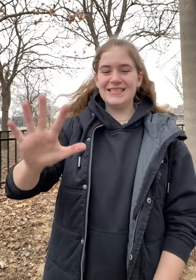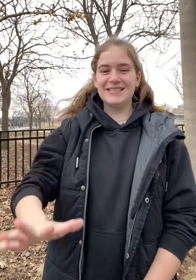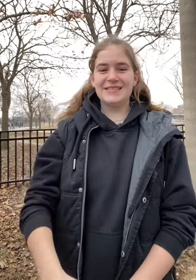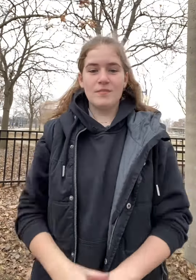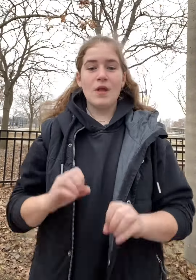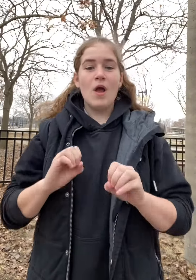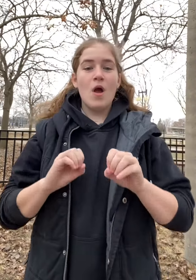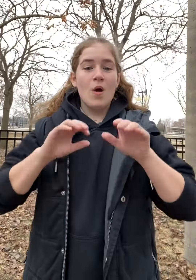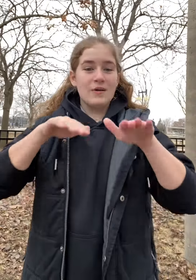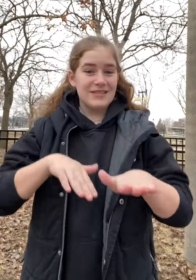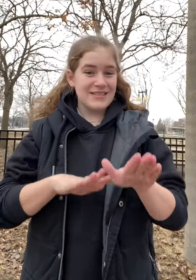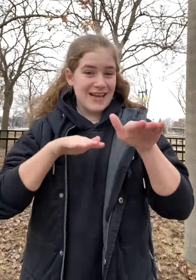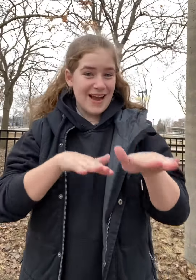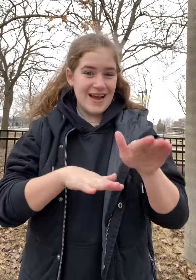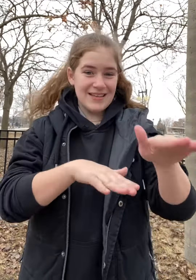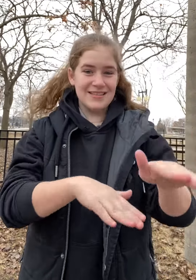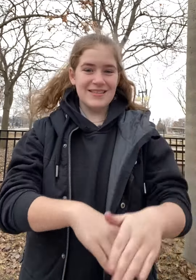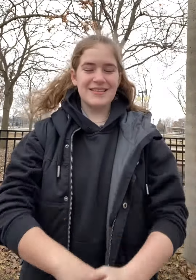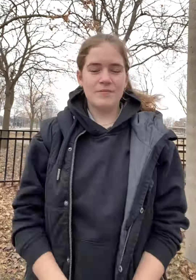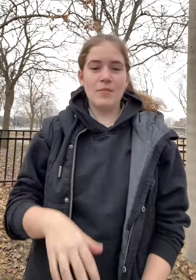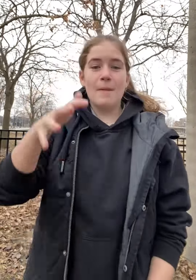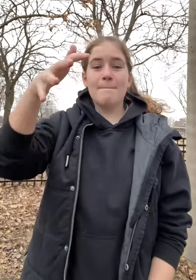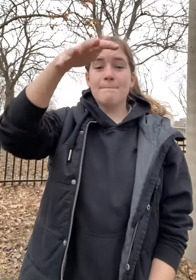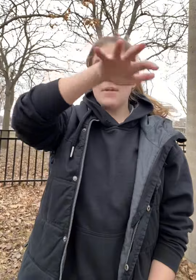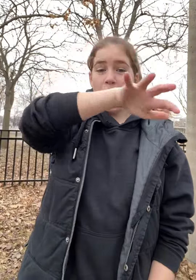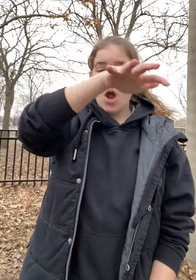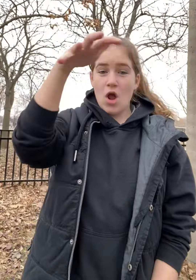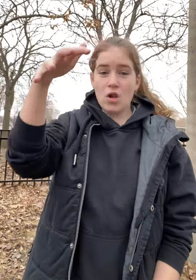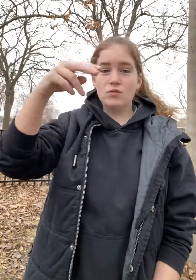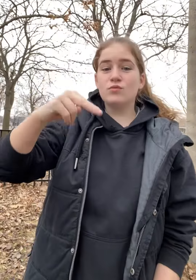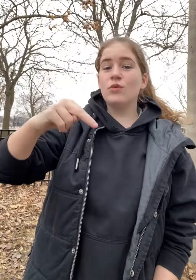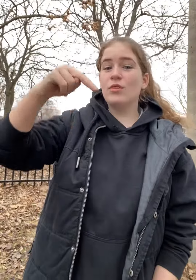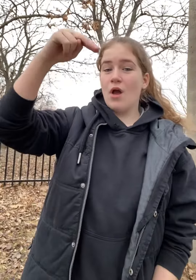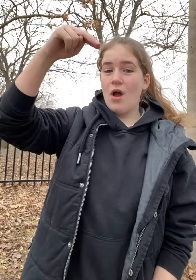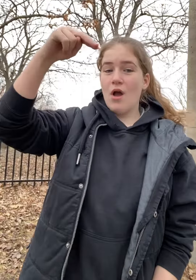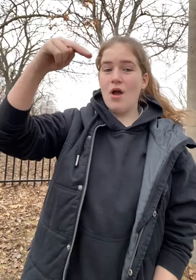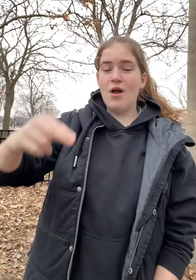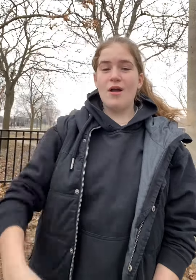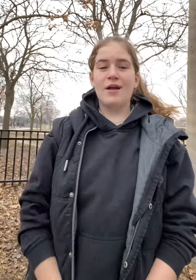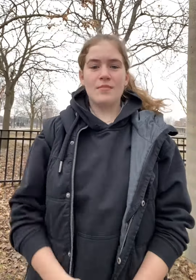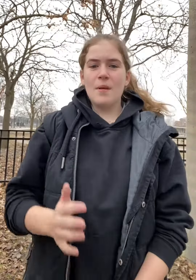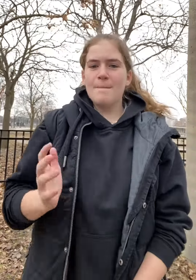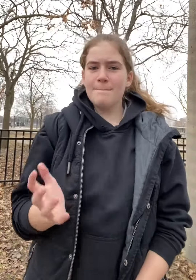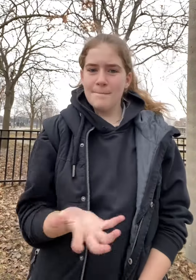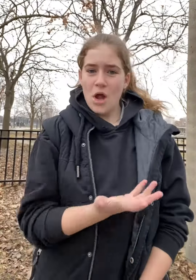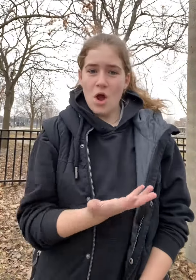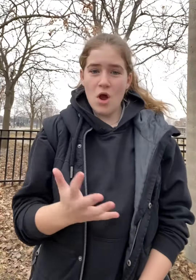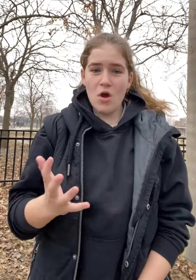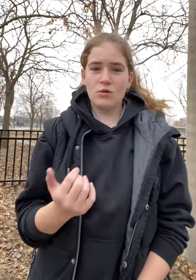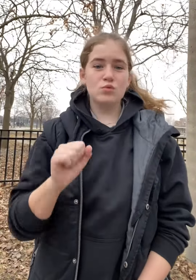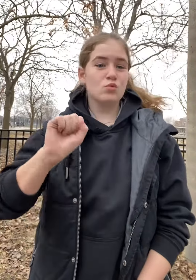Océanie. Pôle Nord. Pôle Sud.